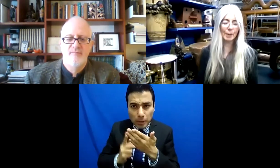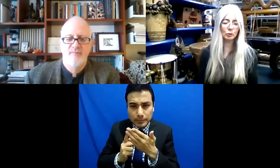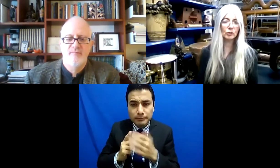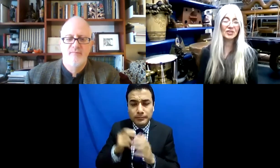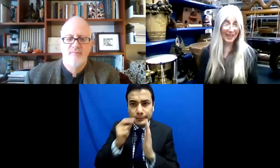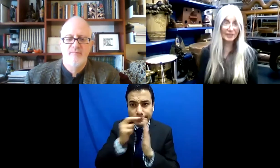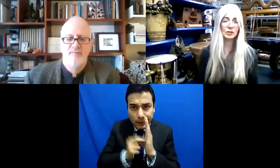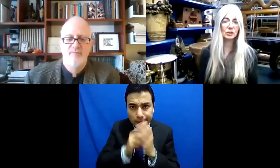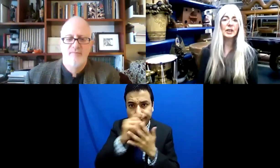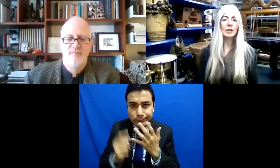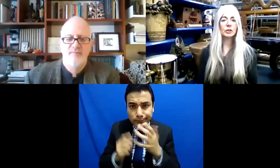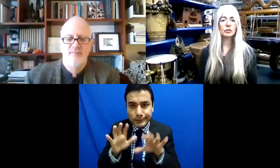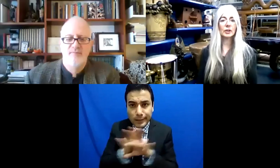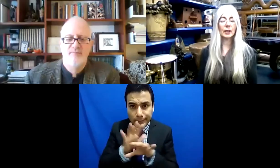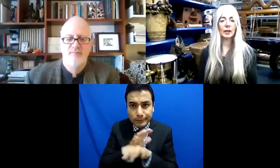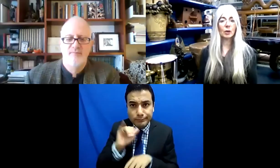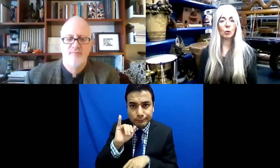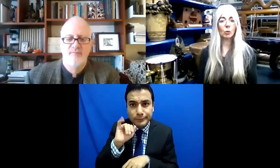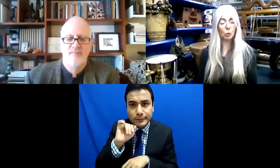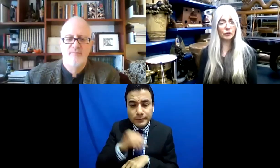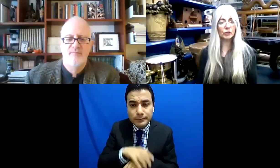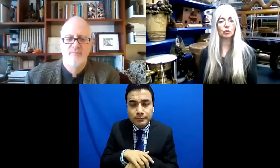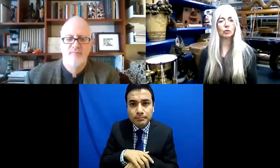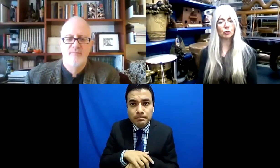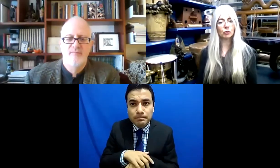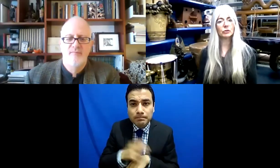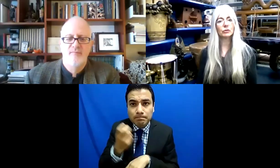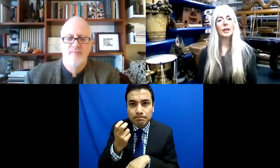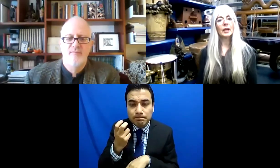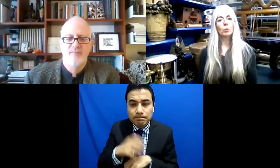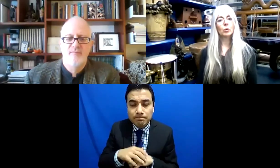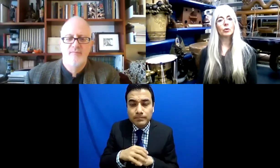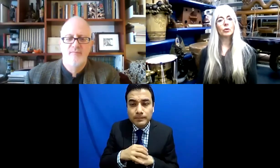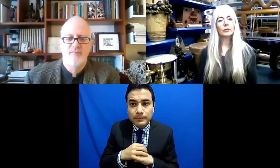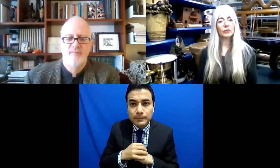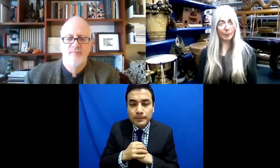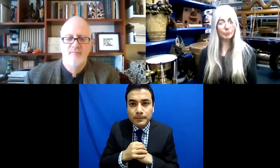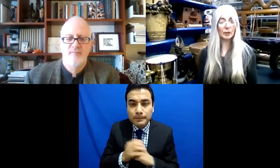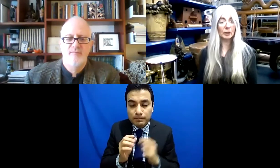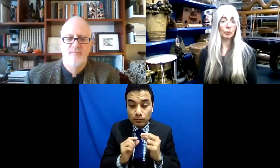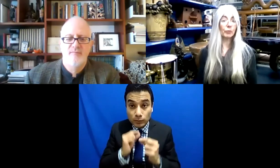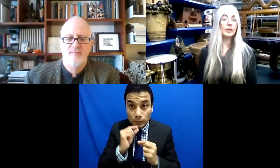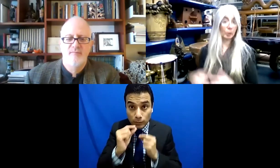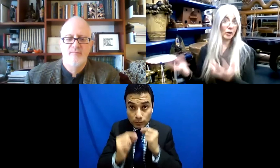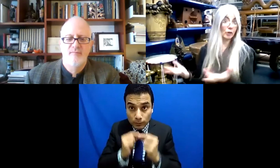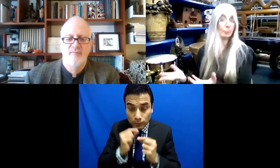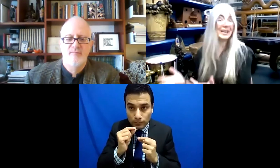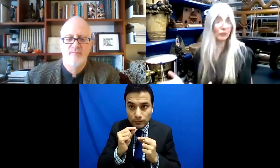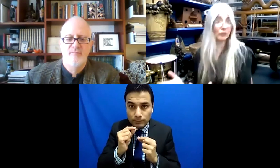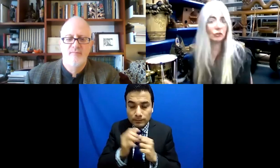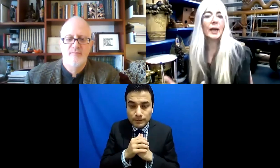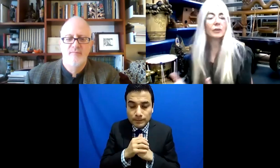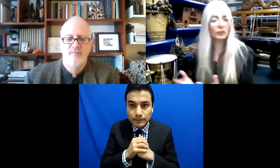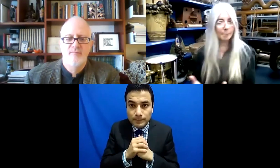fue bastante, se convirtió en algo estándar que